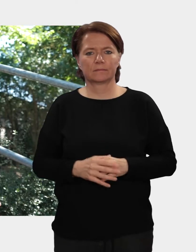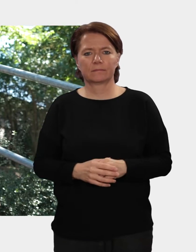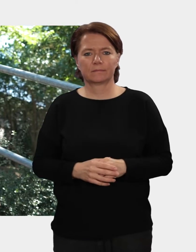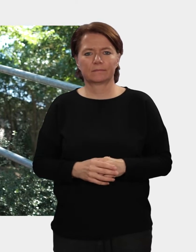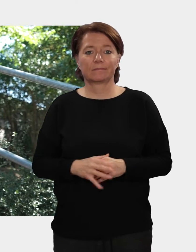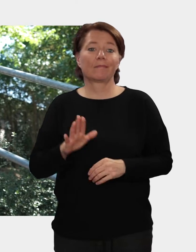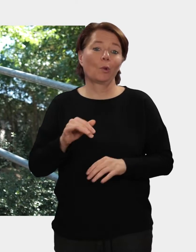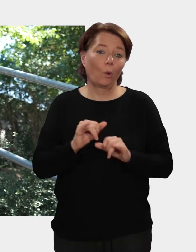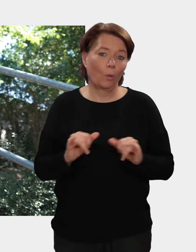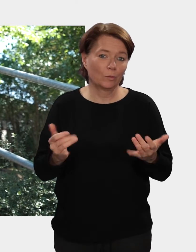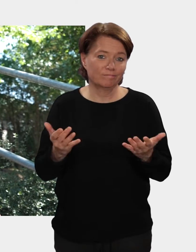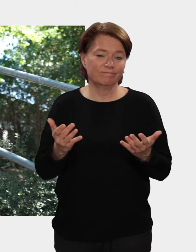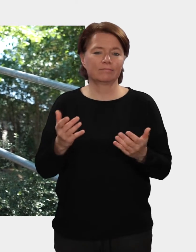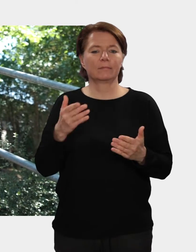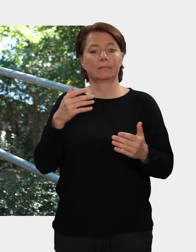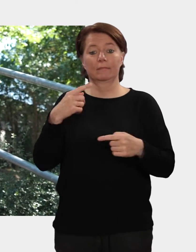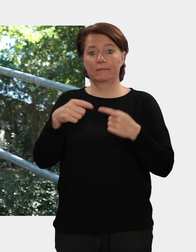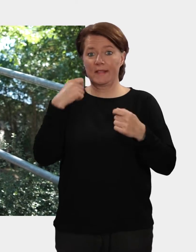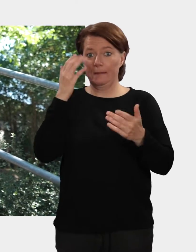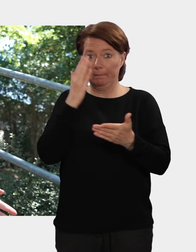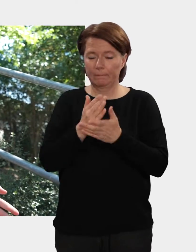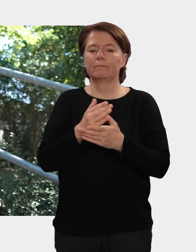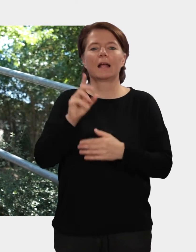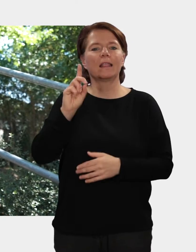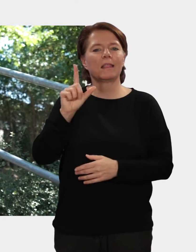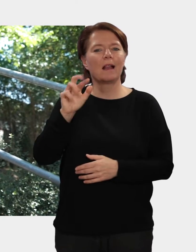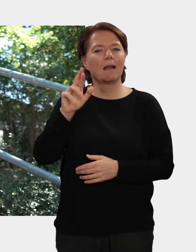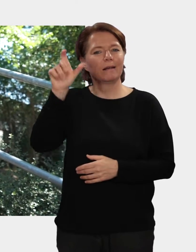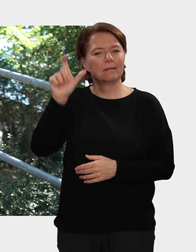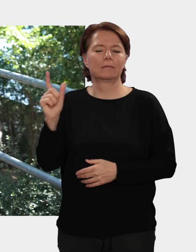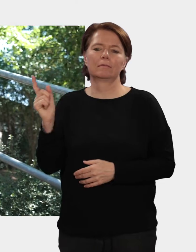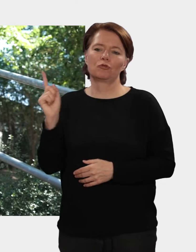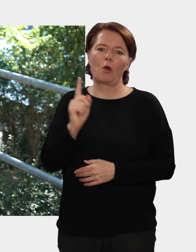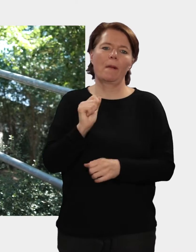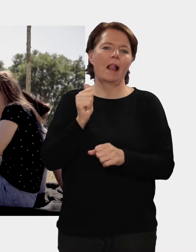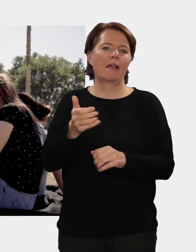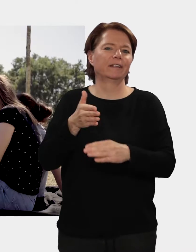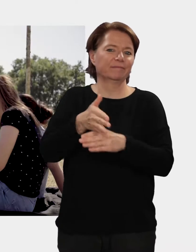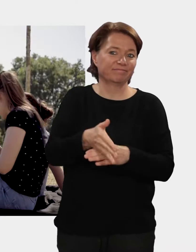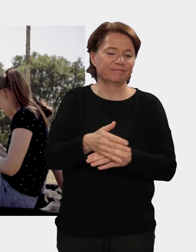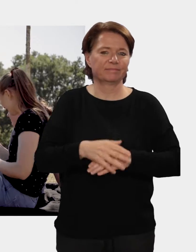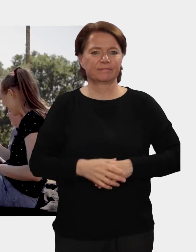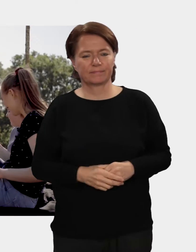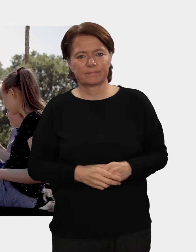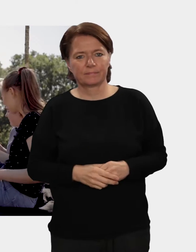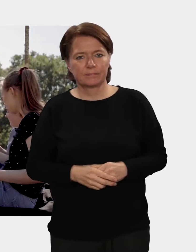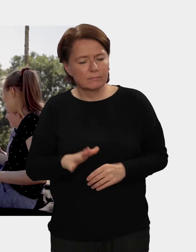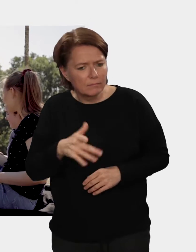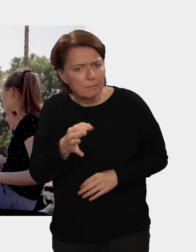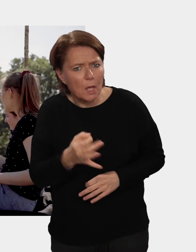Und ja, im Endeffekt schreitet dann zum Glück die DLRG ein und hilft. Hey, brauchst du irgendwie Hilfe? Ich